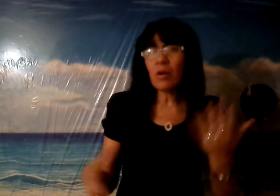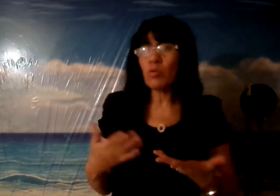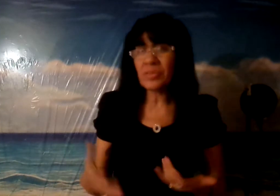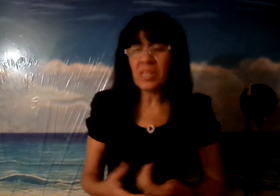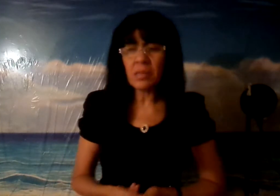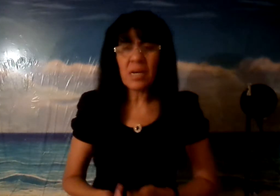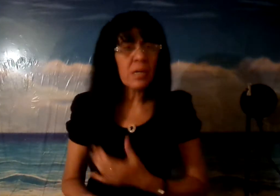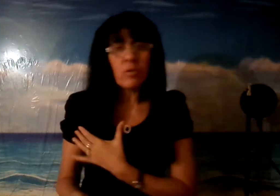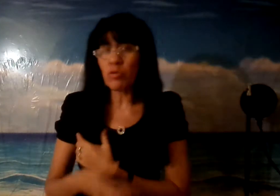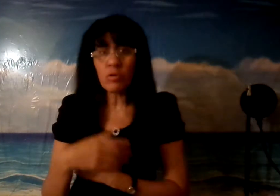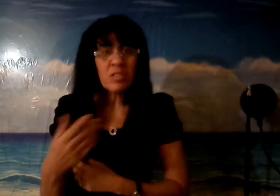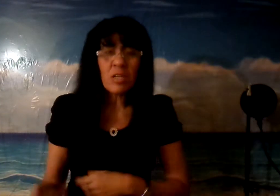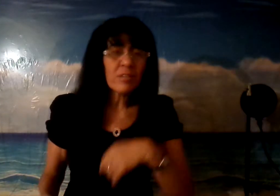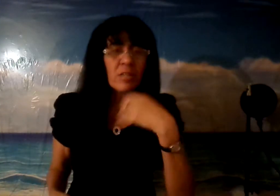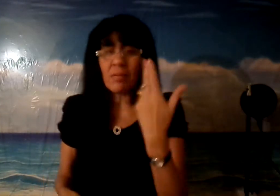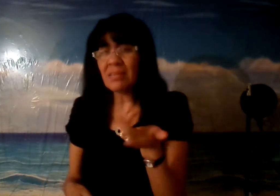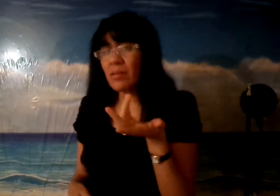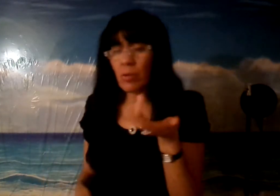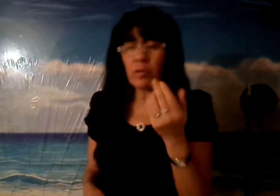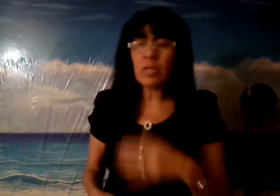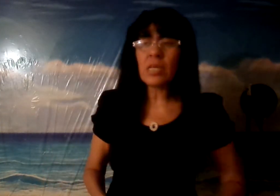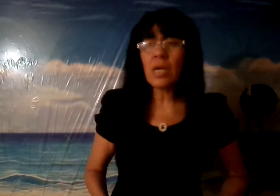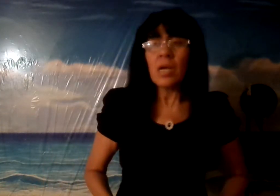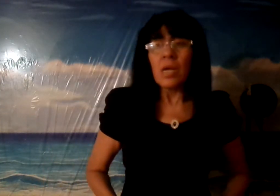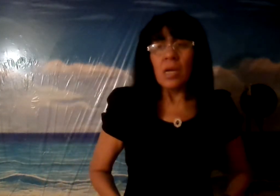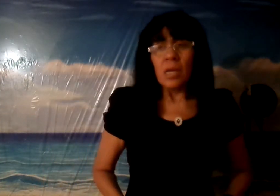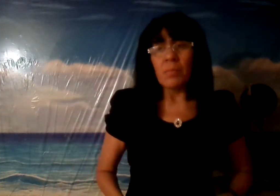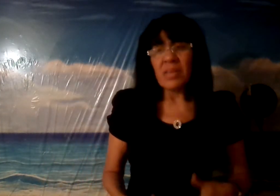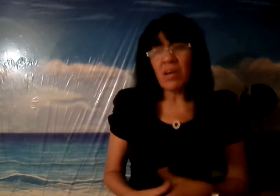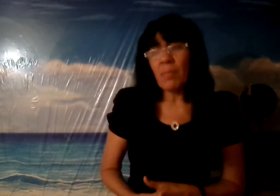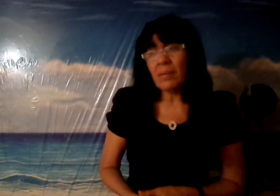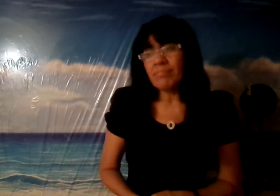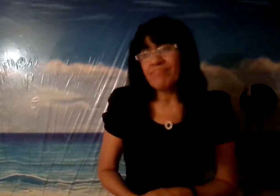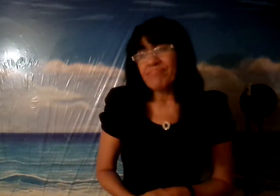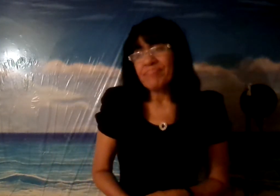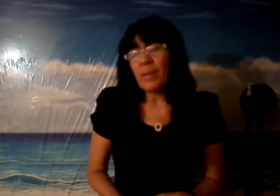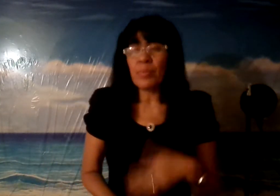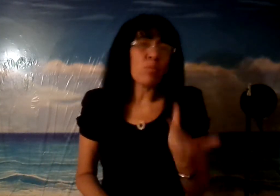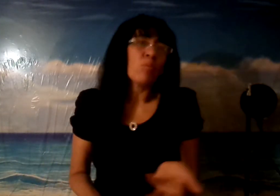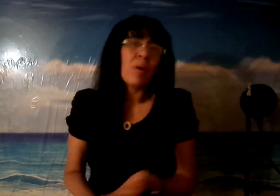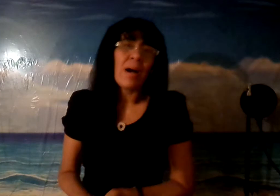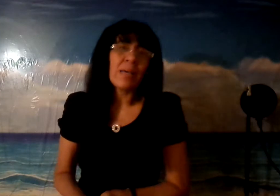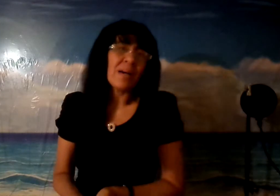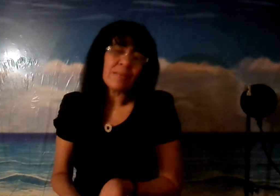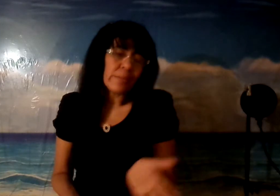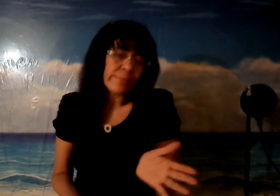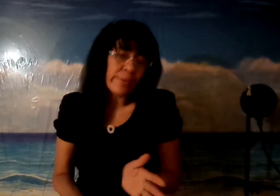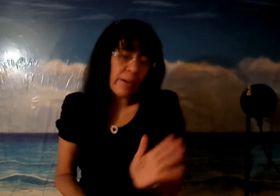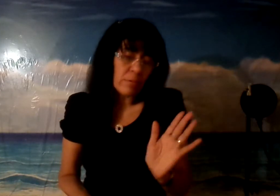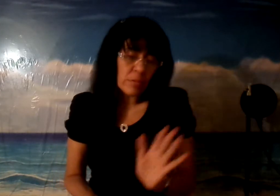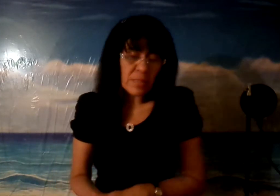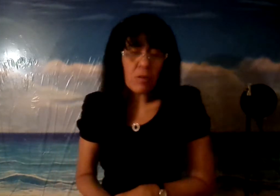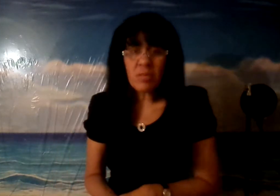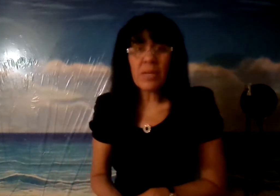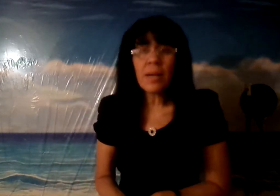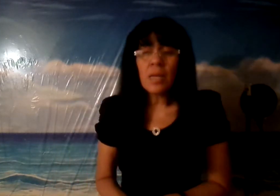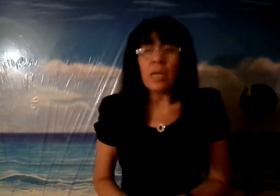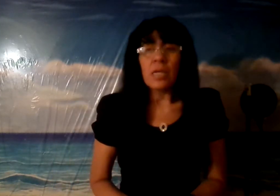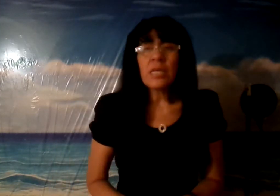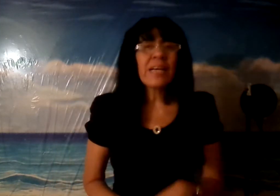tantas contiendas que yo no lo sé, las estoy levantando a ellos y que me llaman bruja, hija del diablo, todas estas cosas, ¿verdad? y están